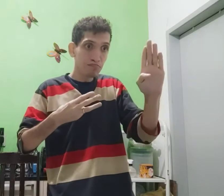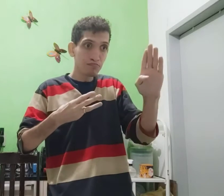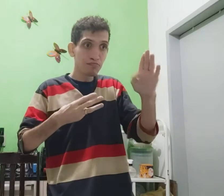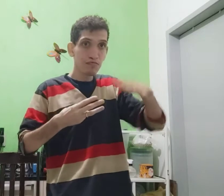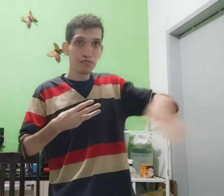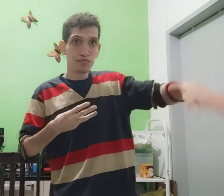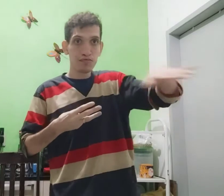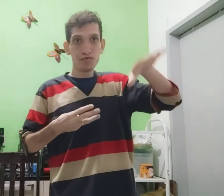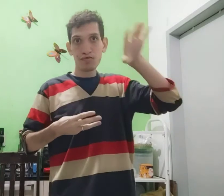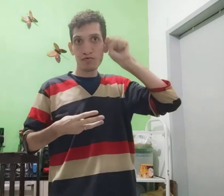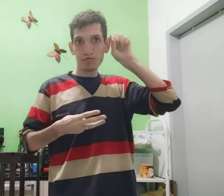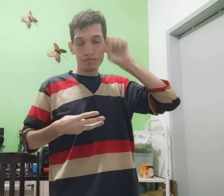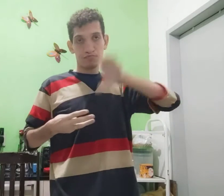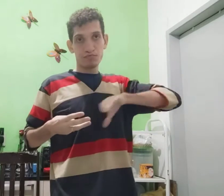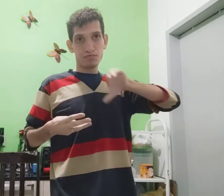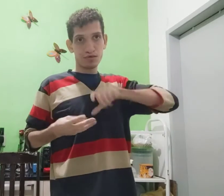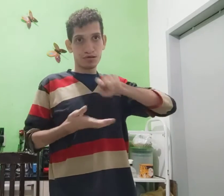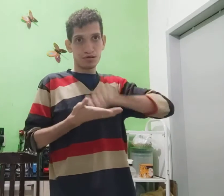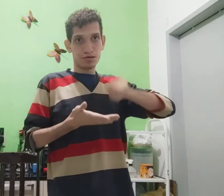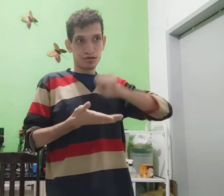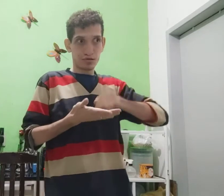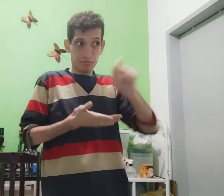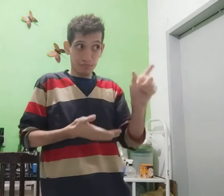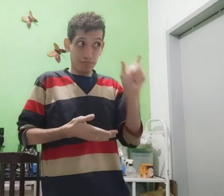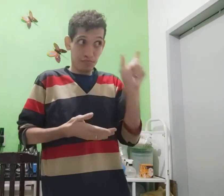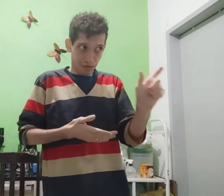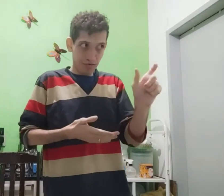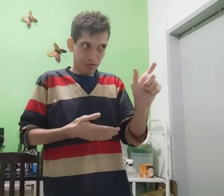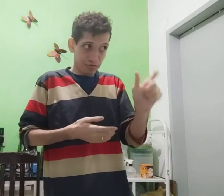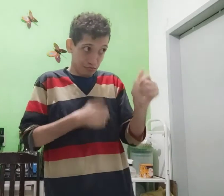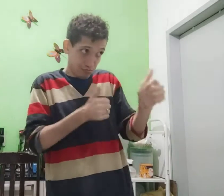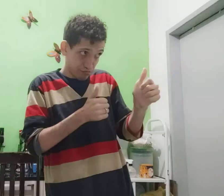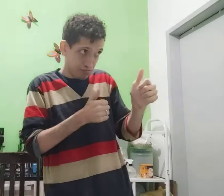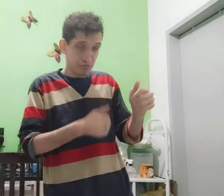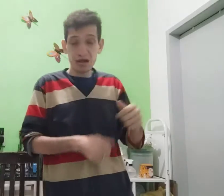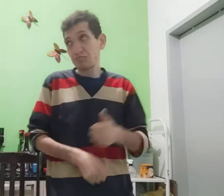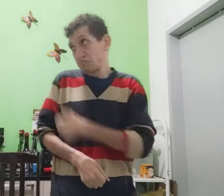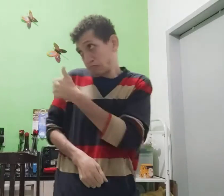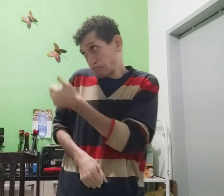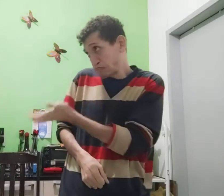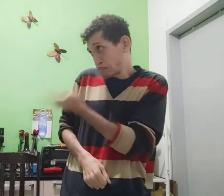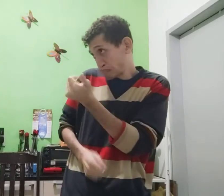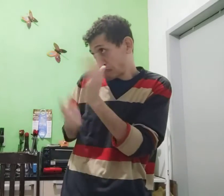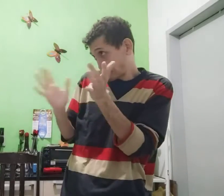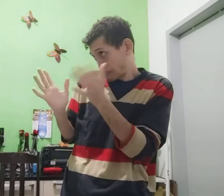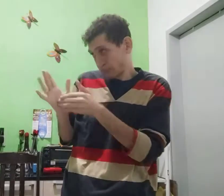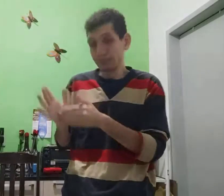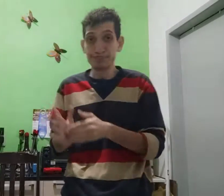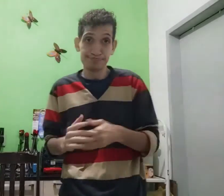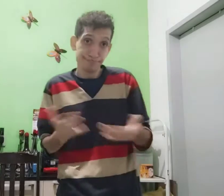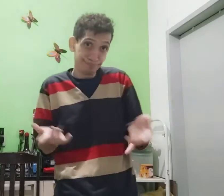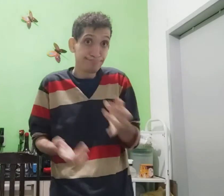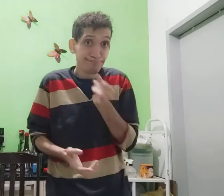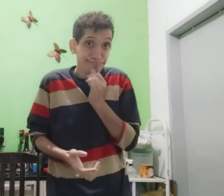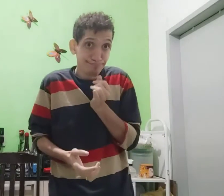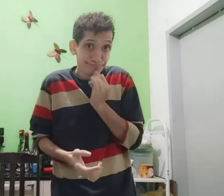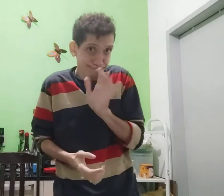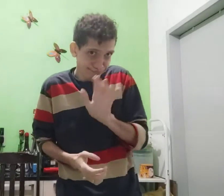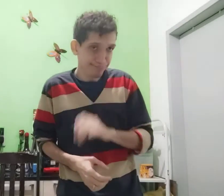terceiro, principal A área de ouvinte, português, primeira palavra, tá bom? Aí, tá bom, sinaliza